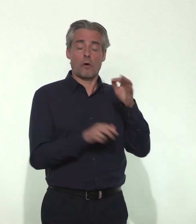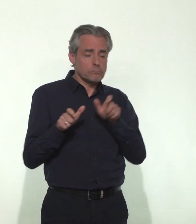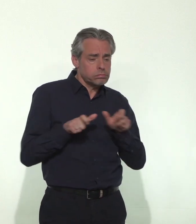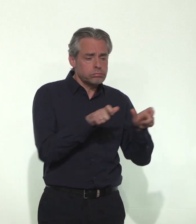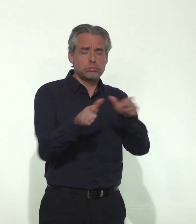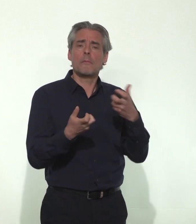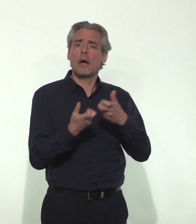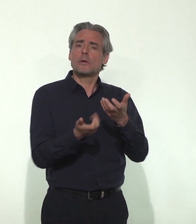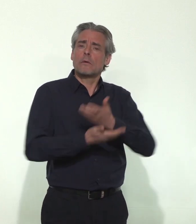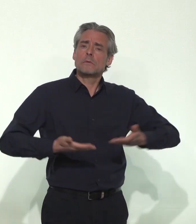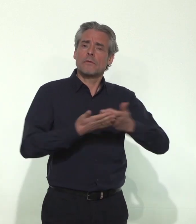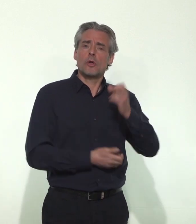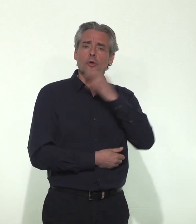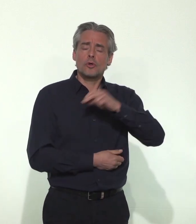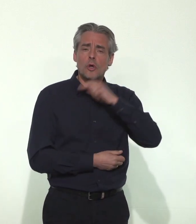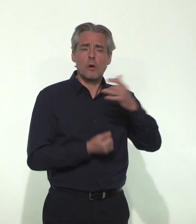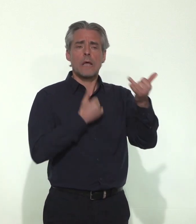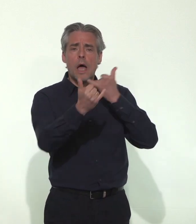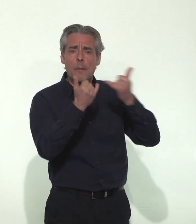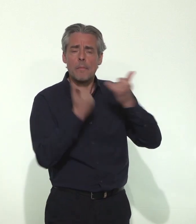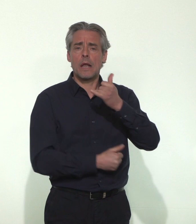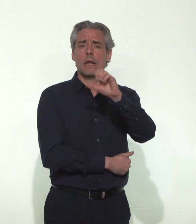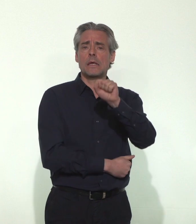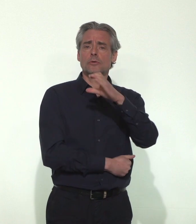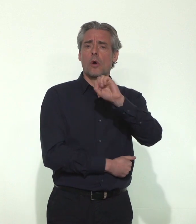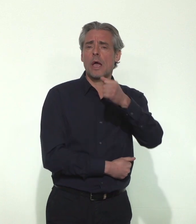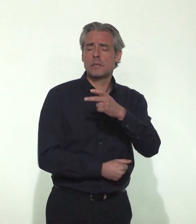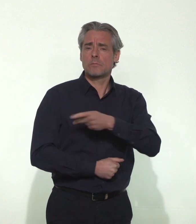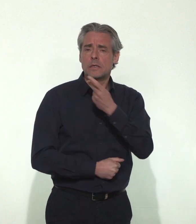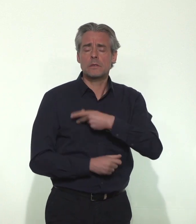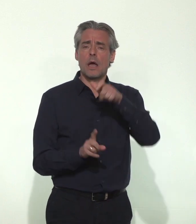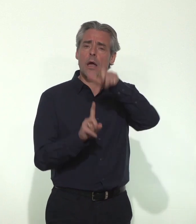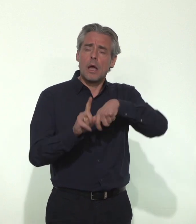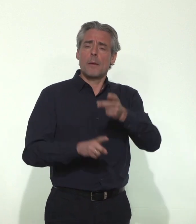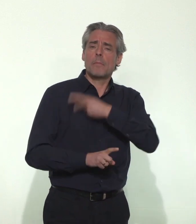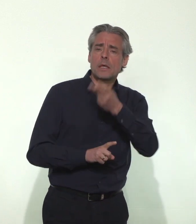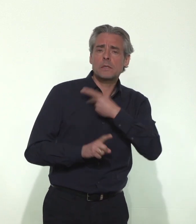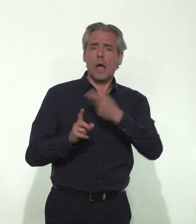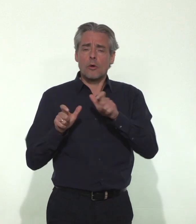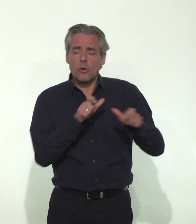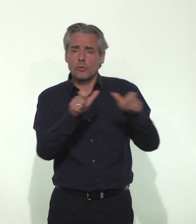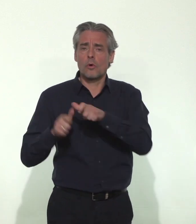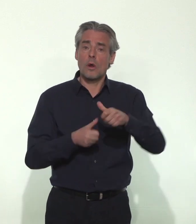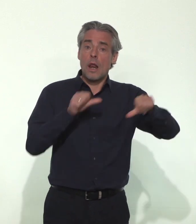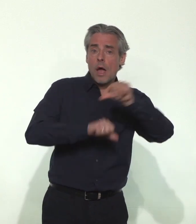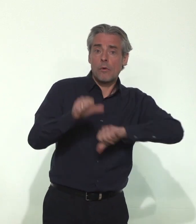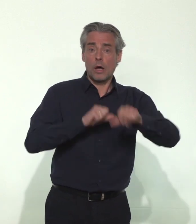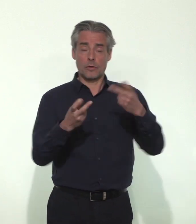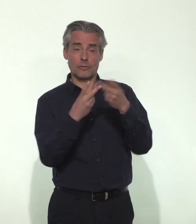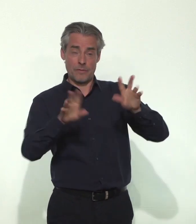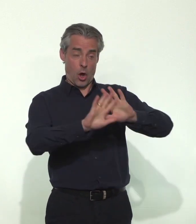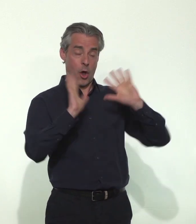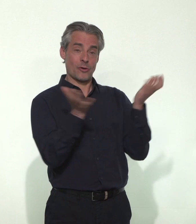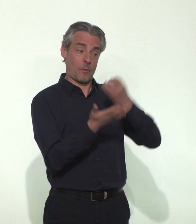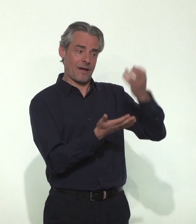les passages aux urgences, les appels de médecins SOS, les médecins sentinelles, le recours aux laboratoires de ville qui permettent d'estimer